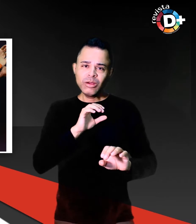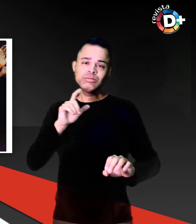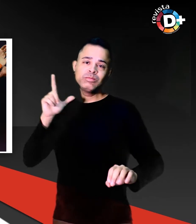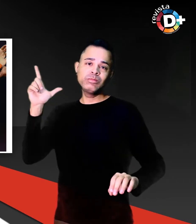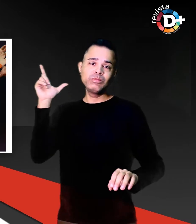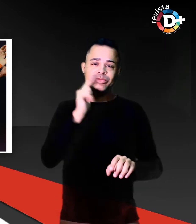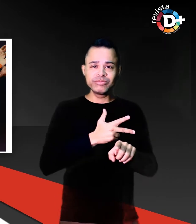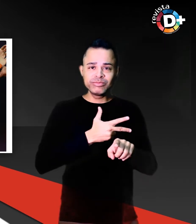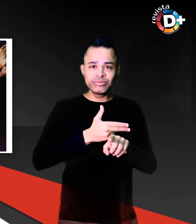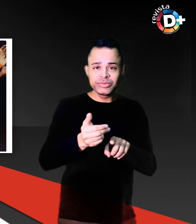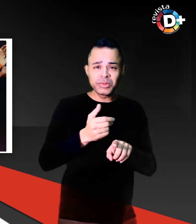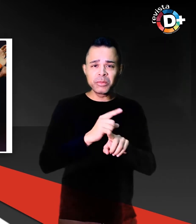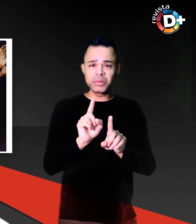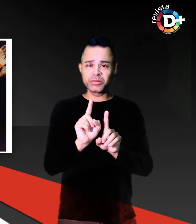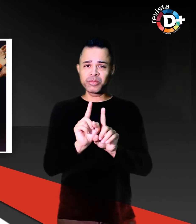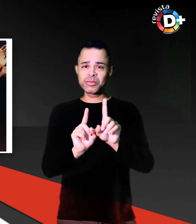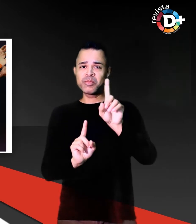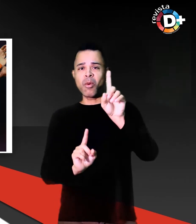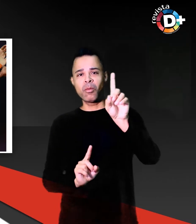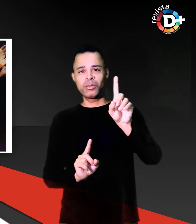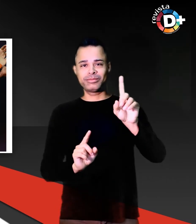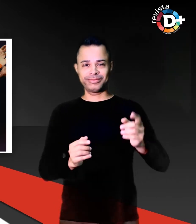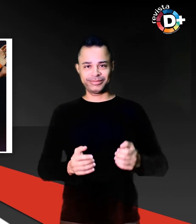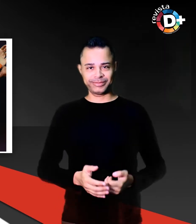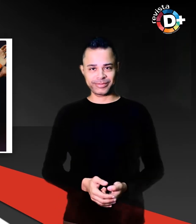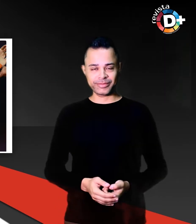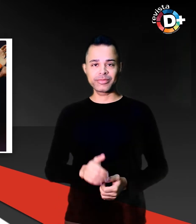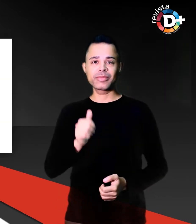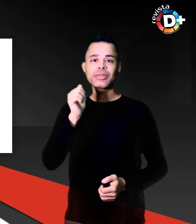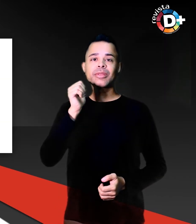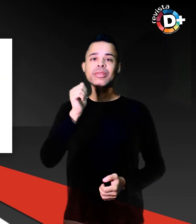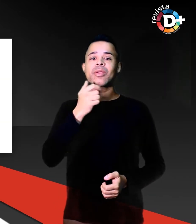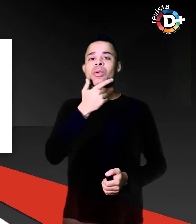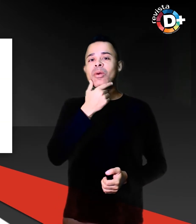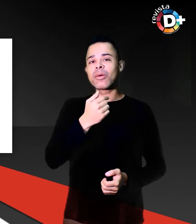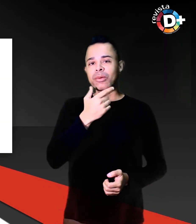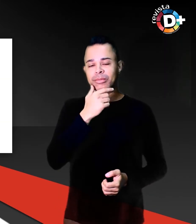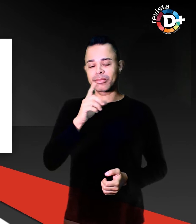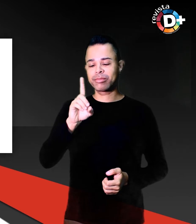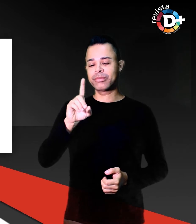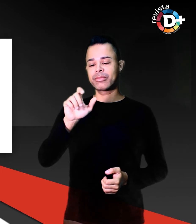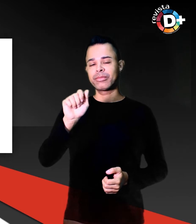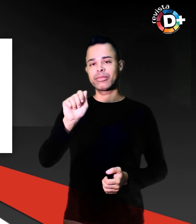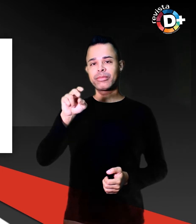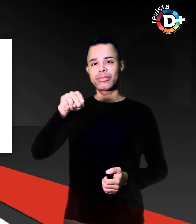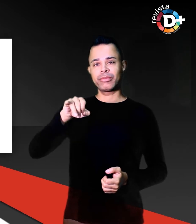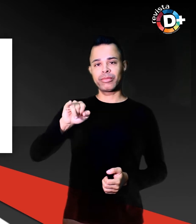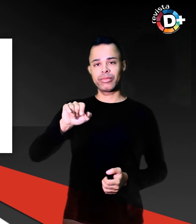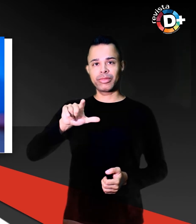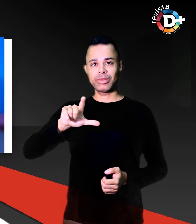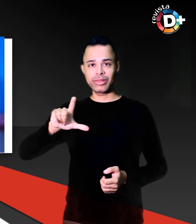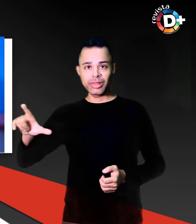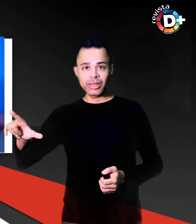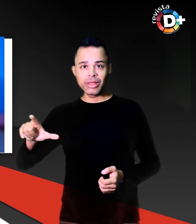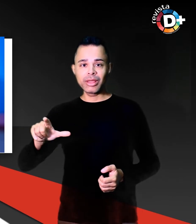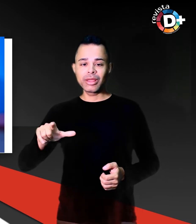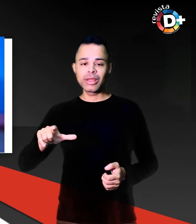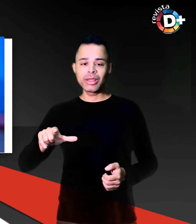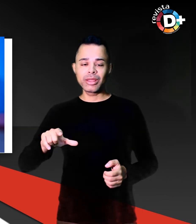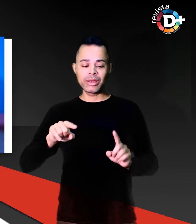d'água Daniel Dias, com má formação congênita dos braços e da perna direita, descobriu as piscinas